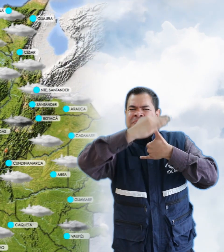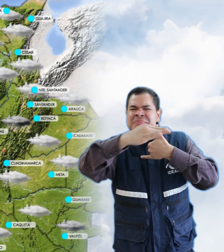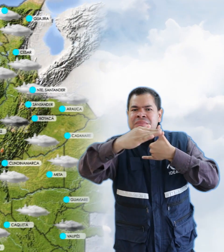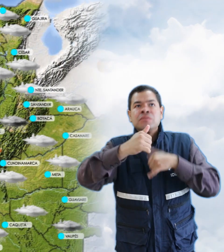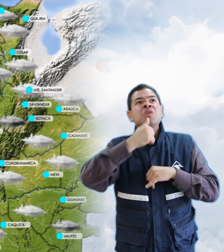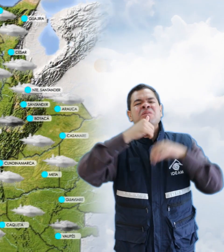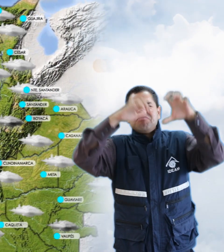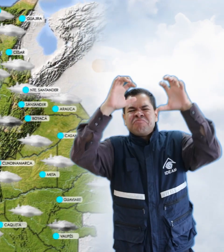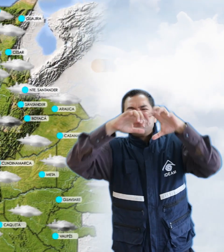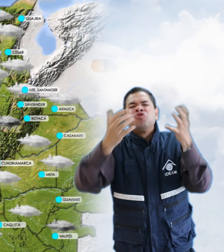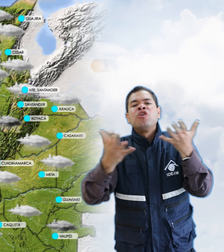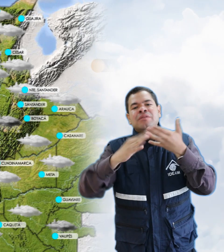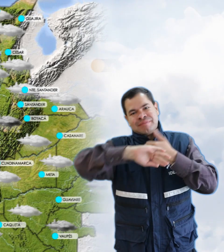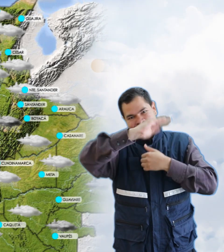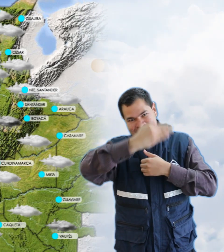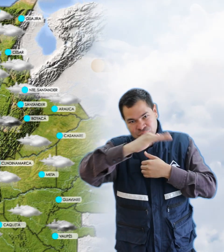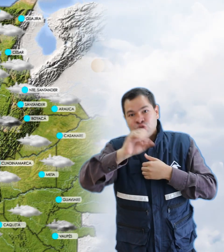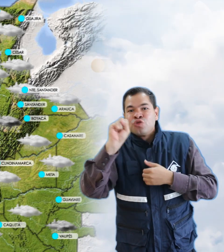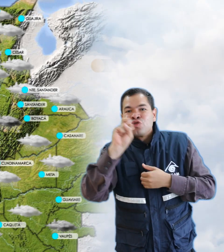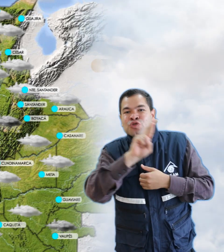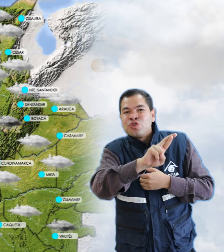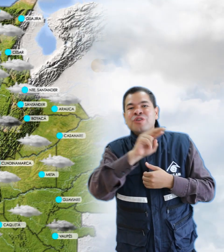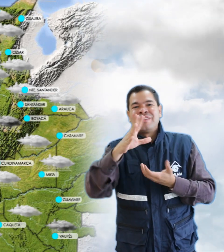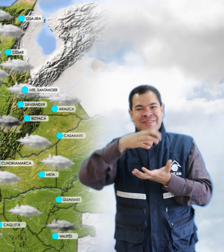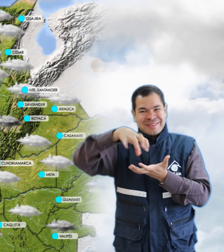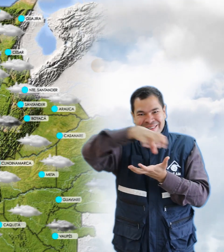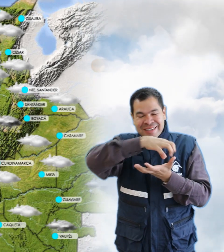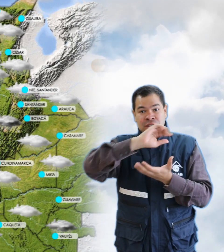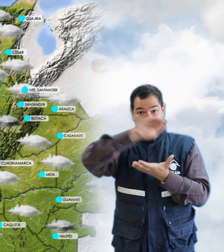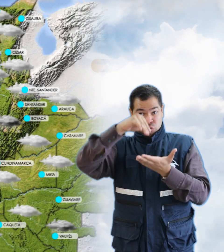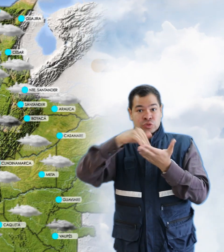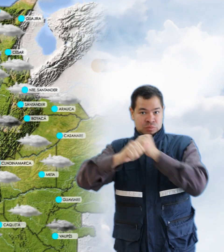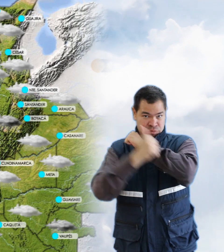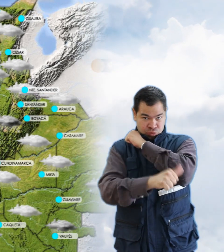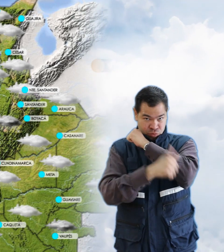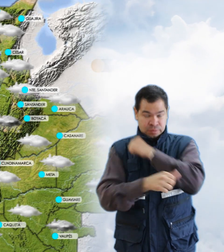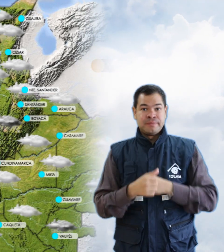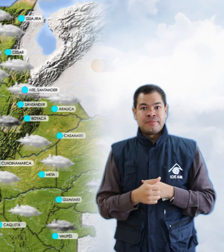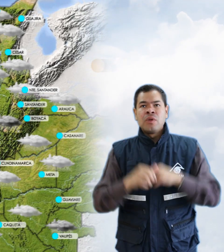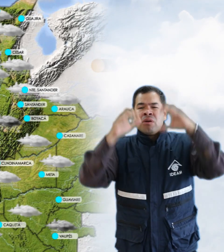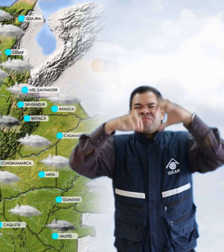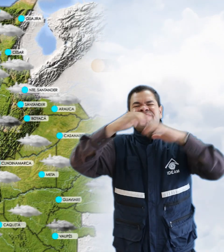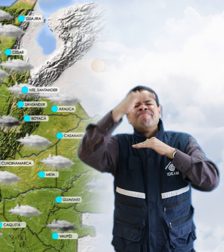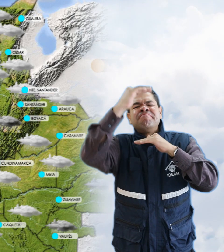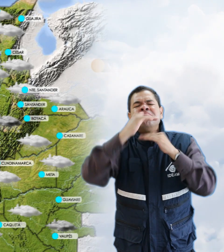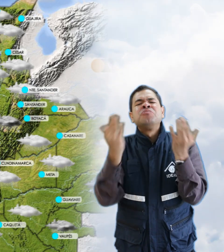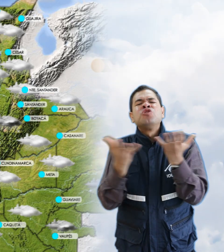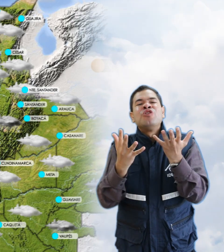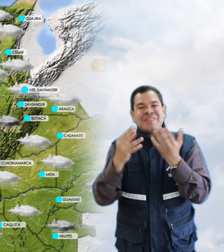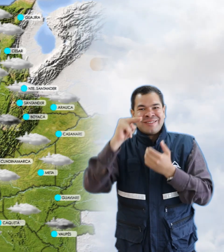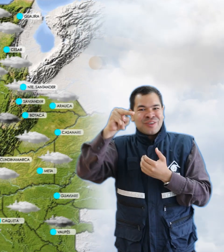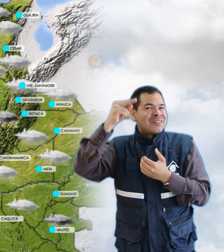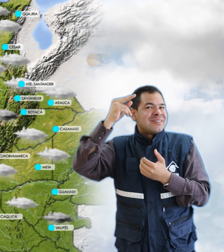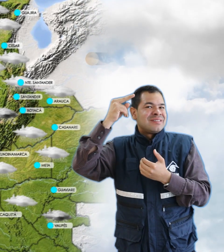lluvias en zonas de Antioquia, sur de Santander y centro de Boyacá. Precipitaciones de menor intensidad en norte de